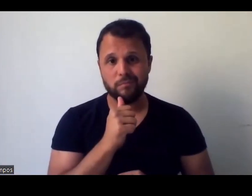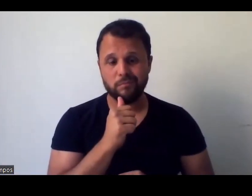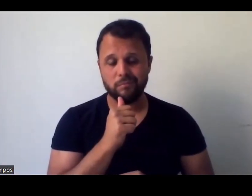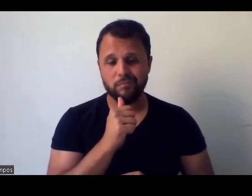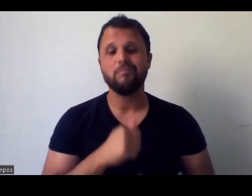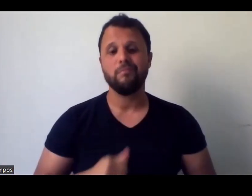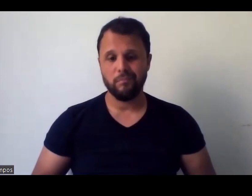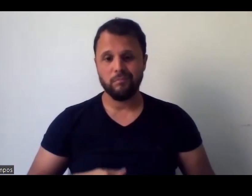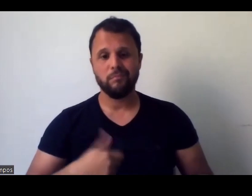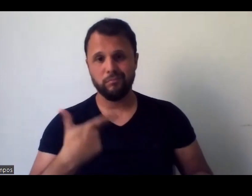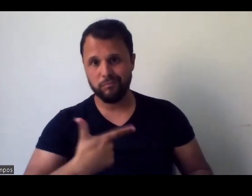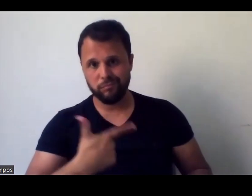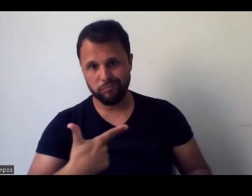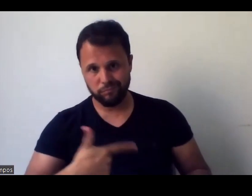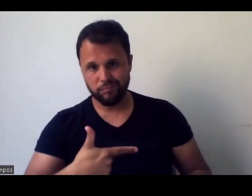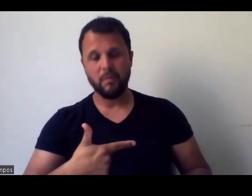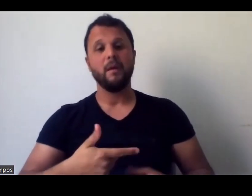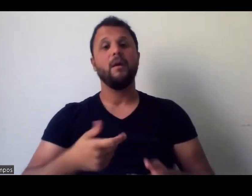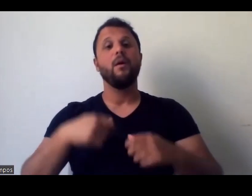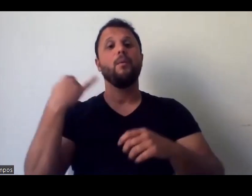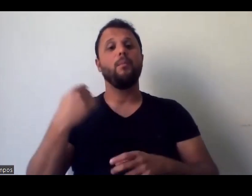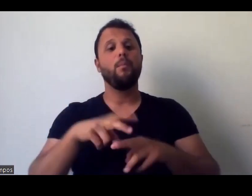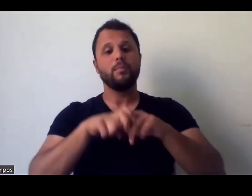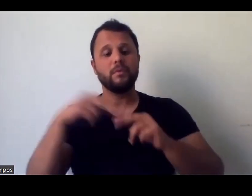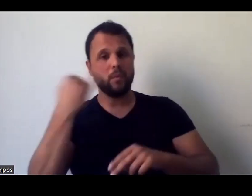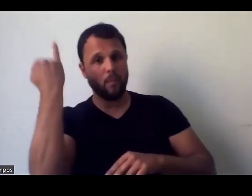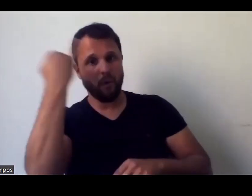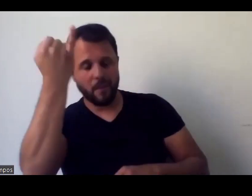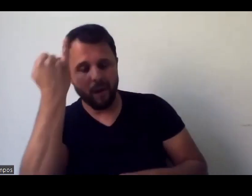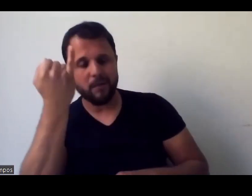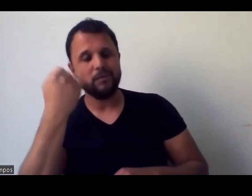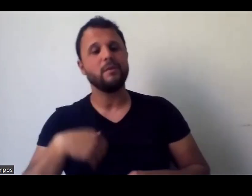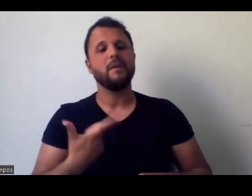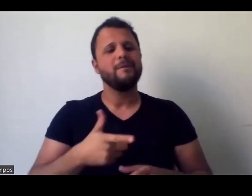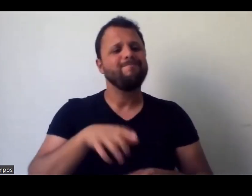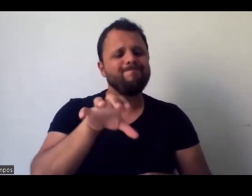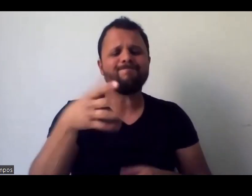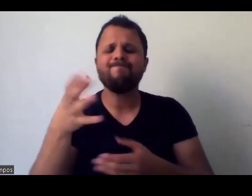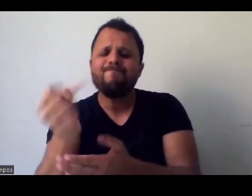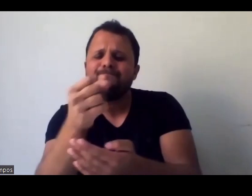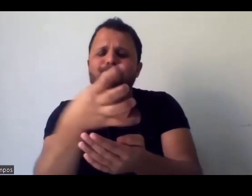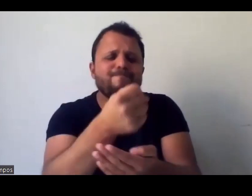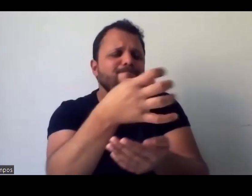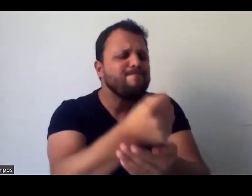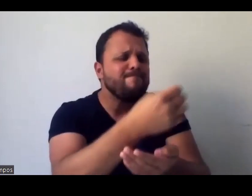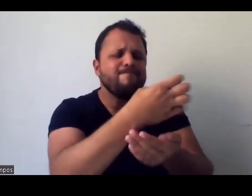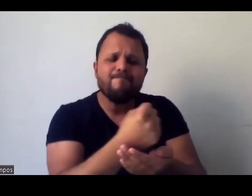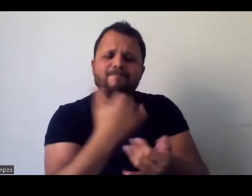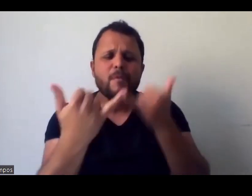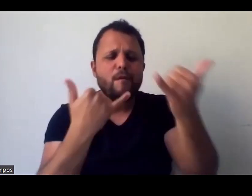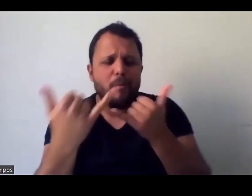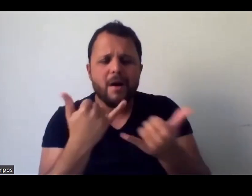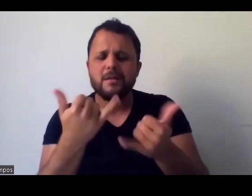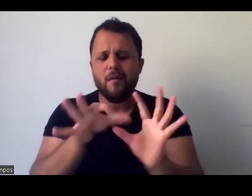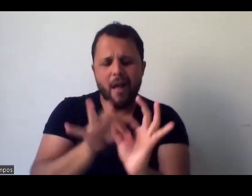de pegar algo que nos interessa e ir levando, né, e costurando mesmo, e fazendo ações que no final podem virar uma ação maior.